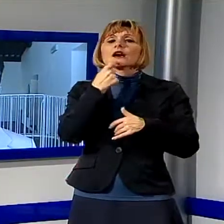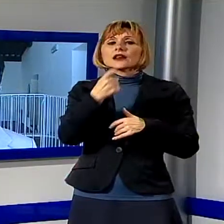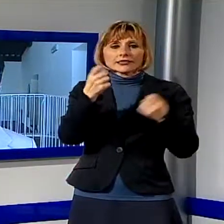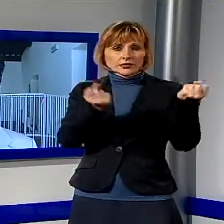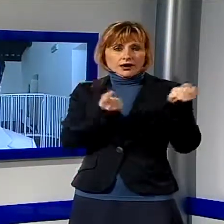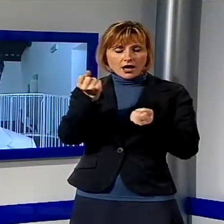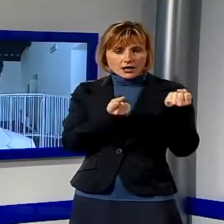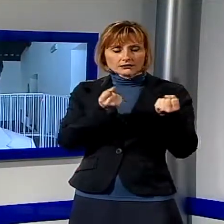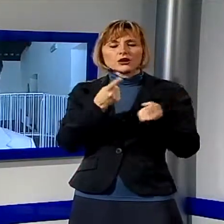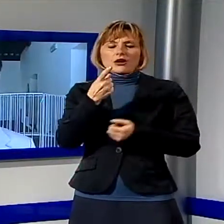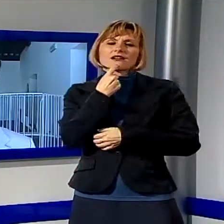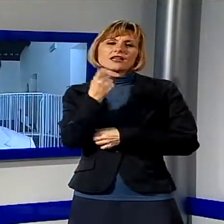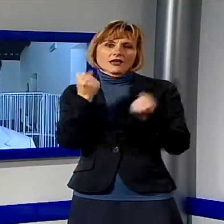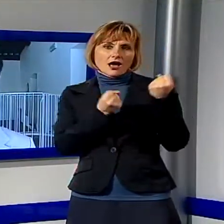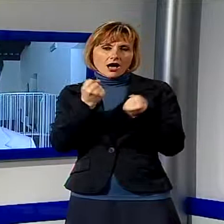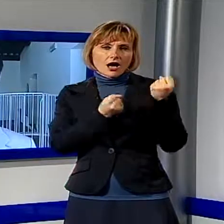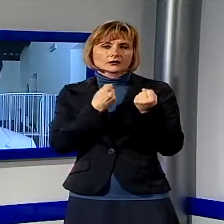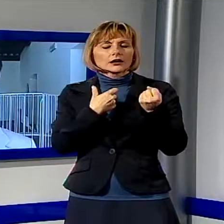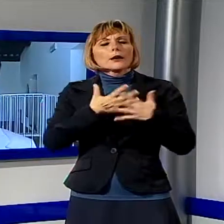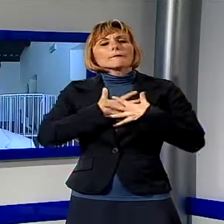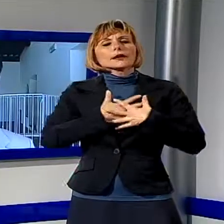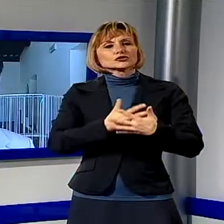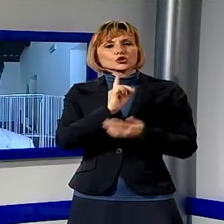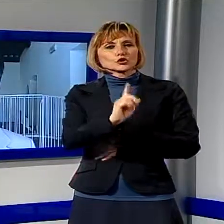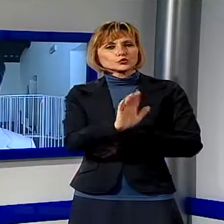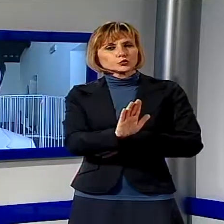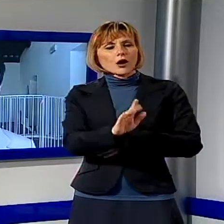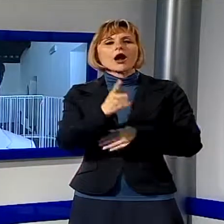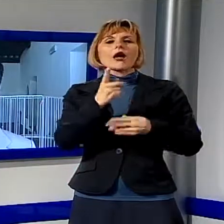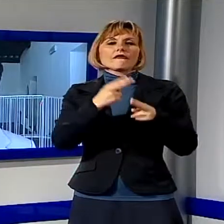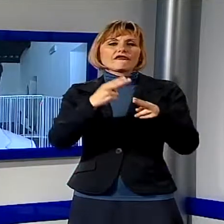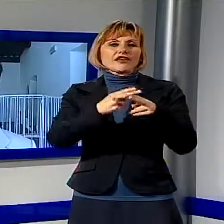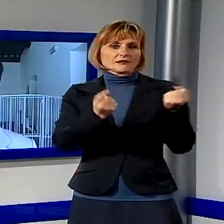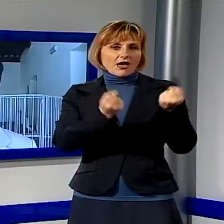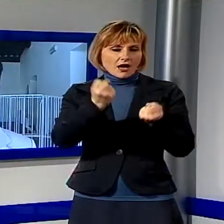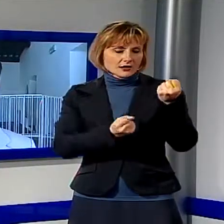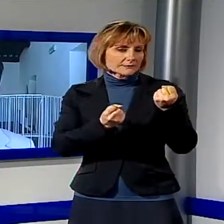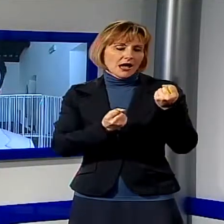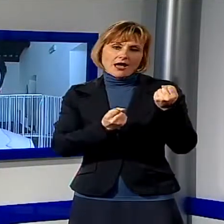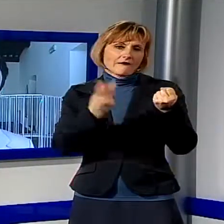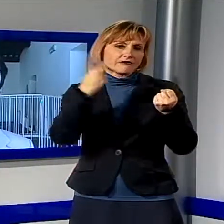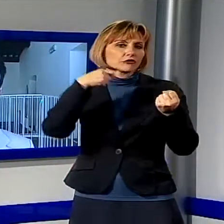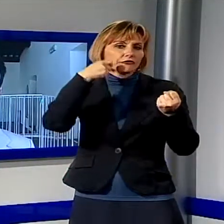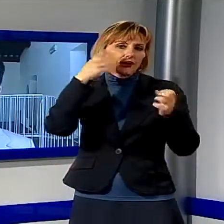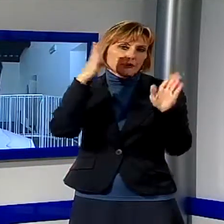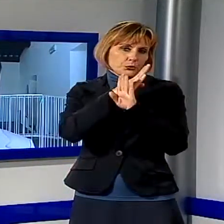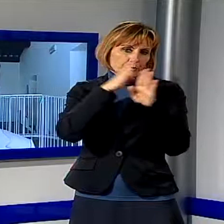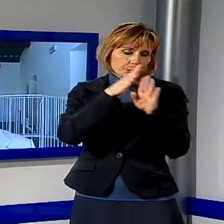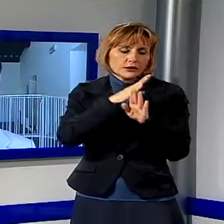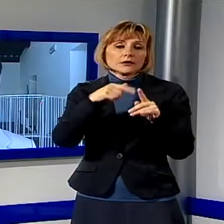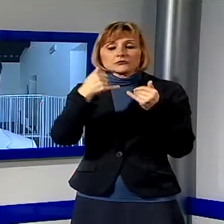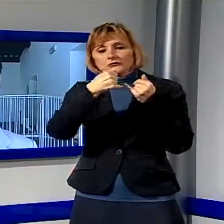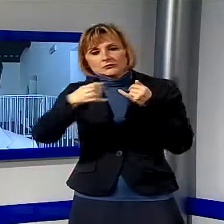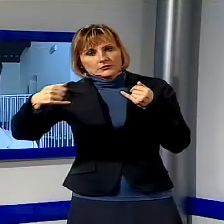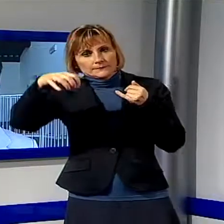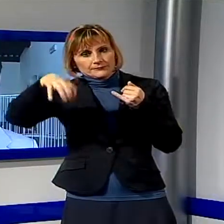film che lui avrebbe tanto voluto fare, alla sua più grande passione, la Ferrari, ma che poi non è riuscito a fare. E a Lucca abbiamo anche però una sezione